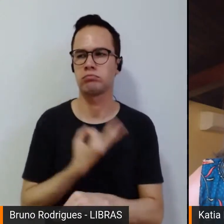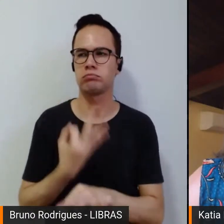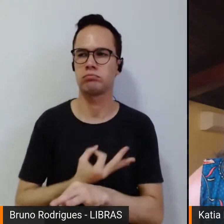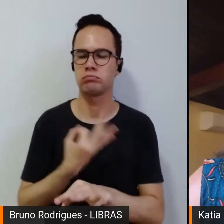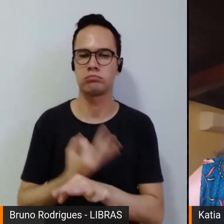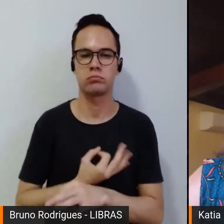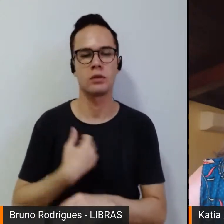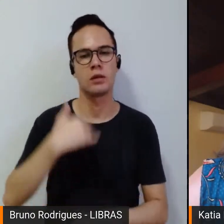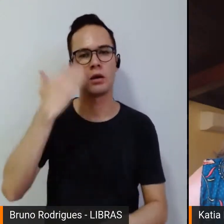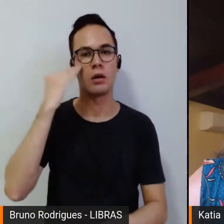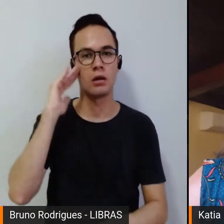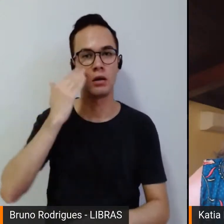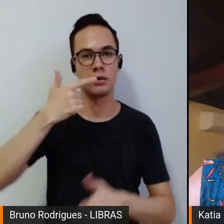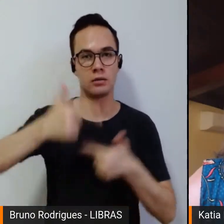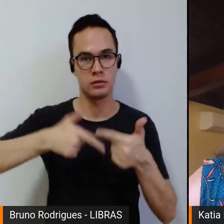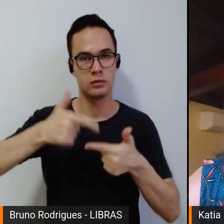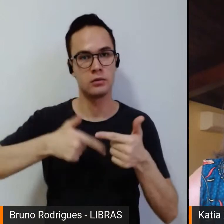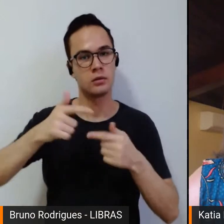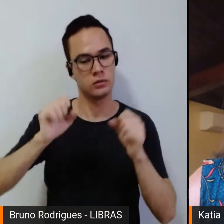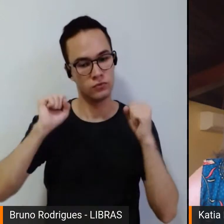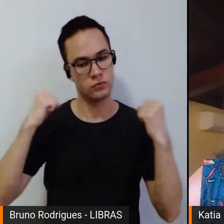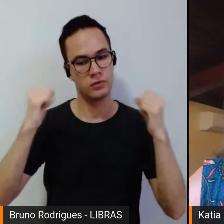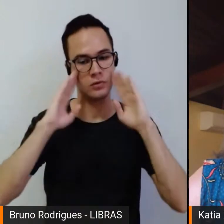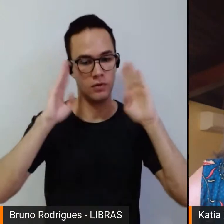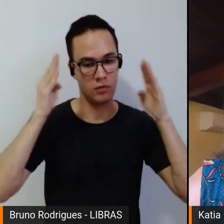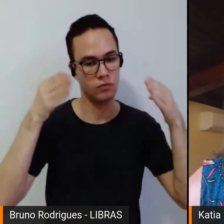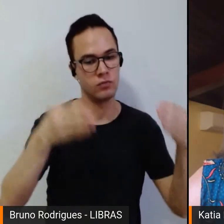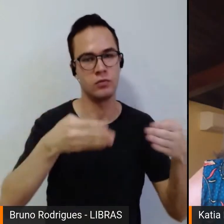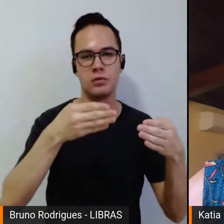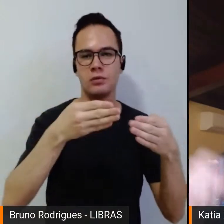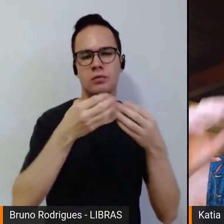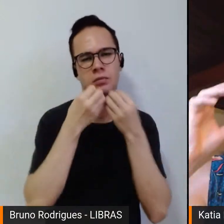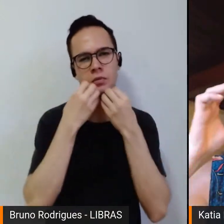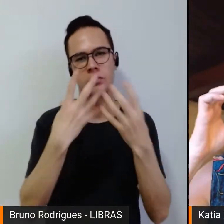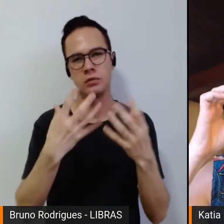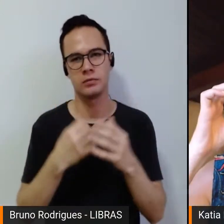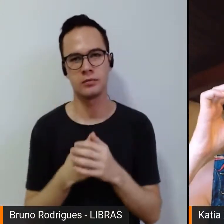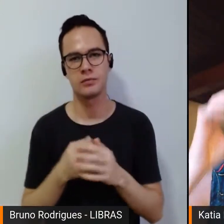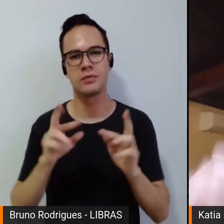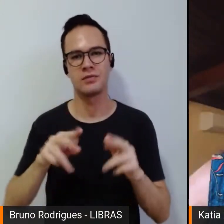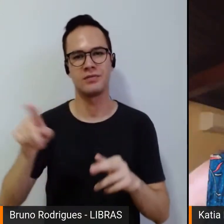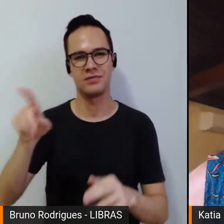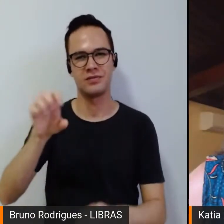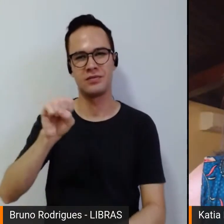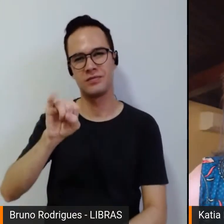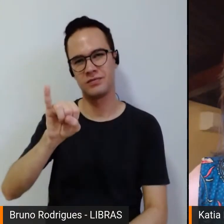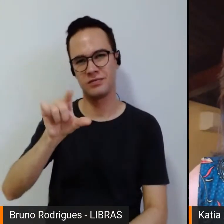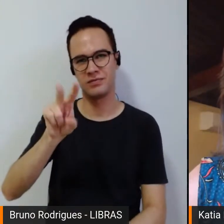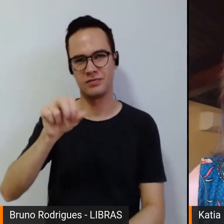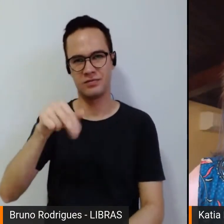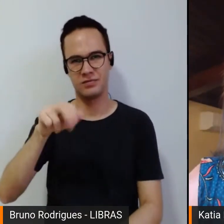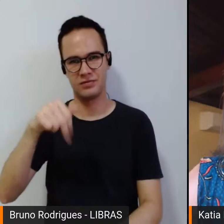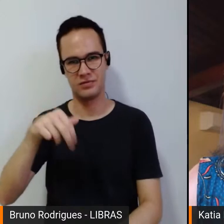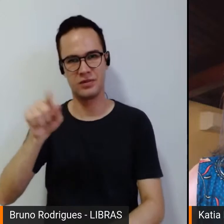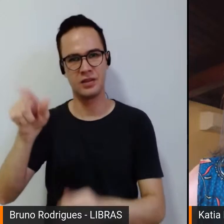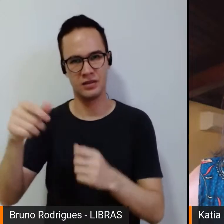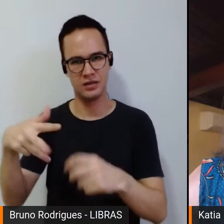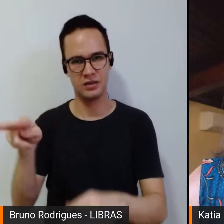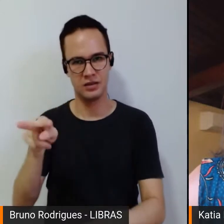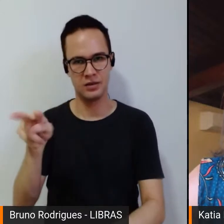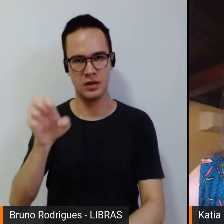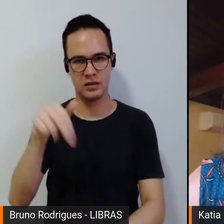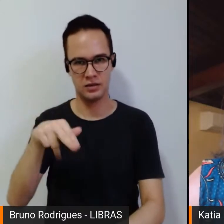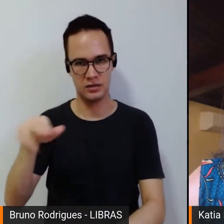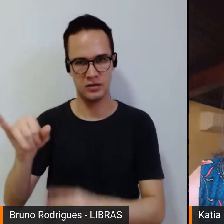E eu entendo que trabalhar é uma forma de resistência, assim como a gente já ouviu a Silvana e Eni contando